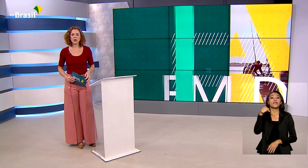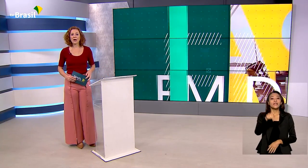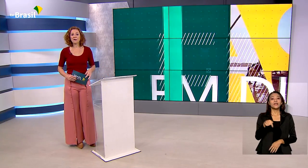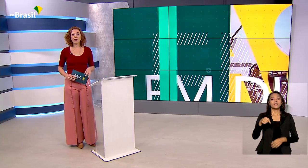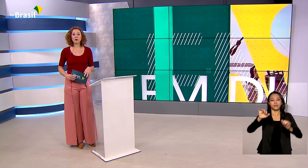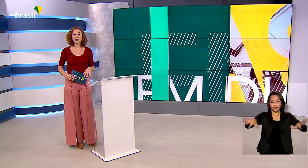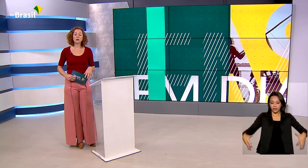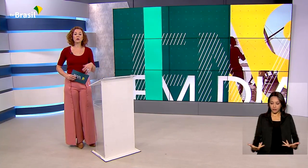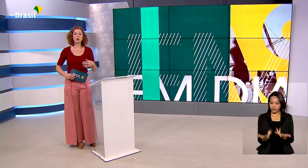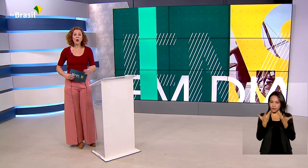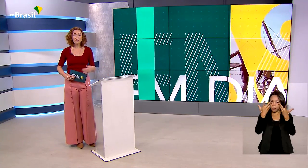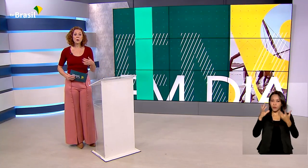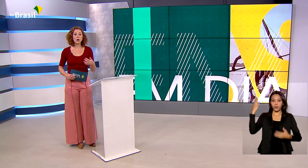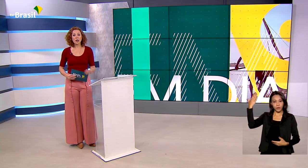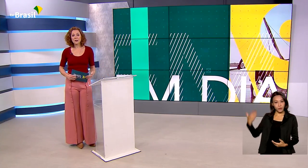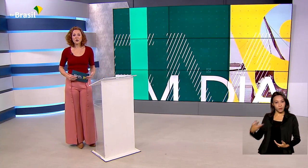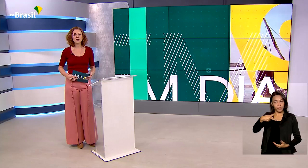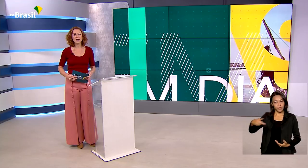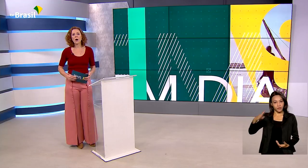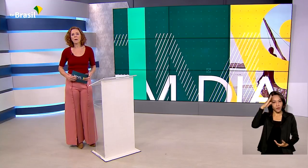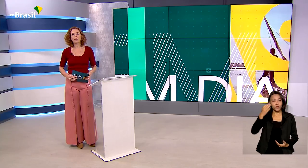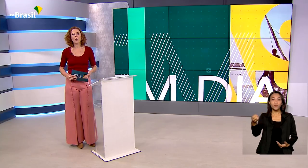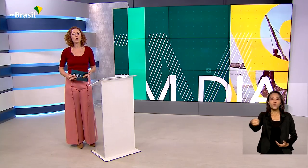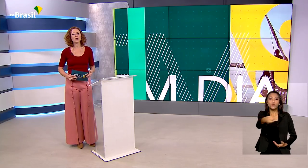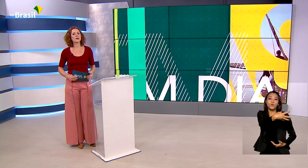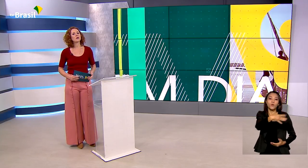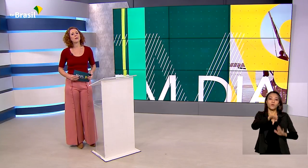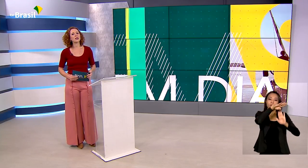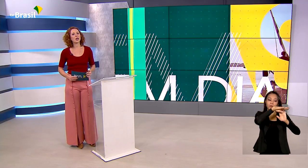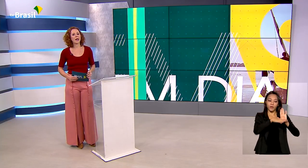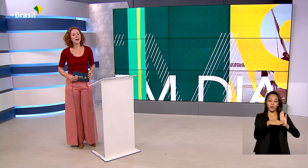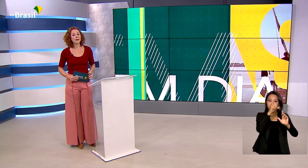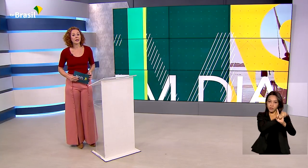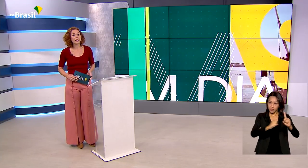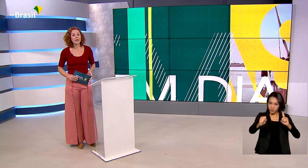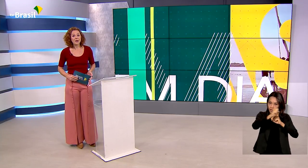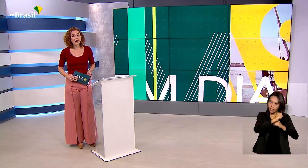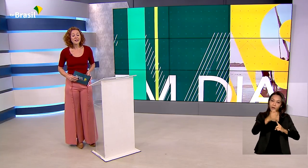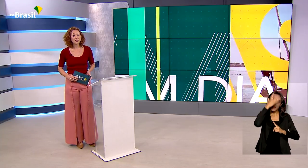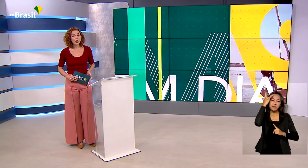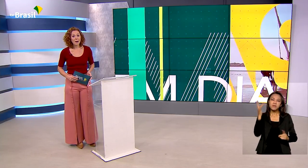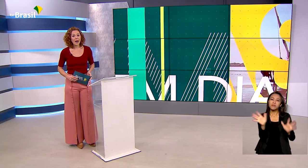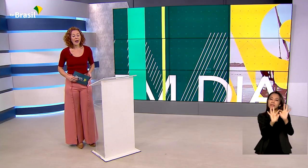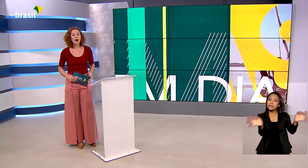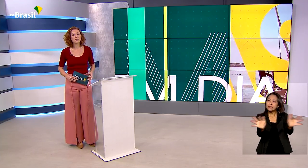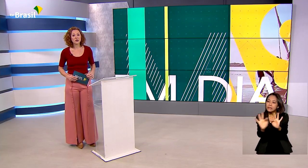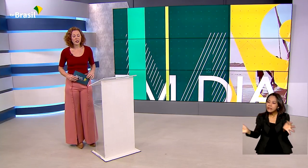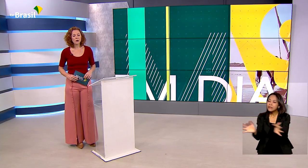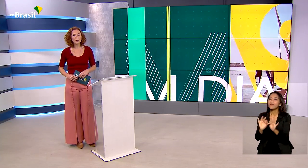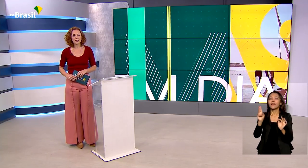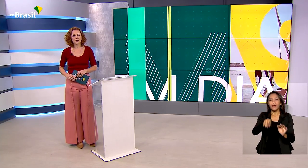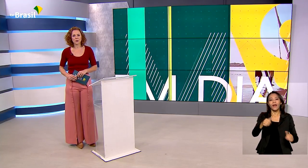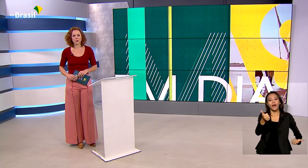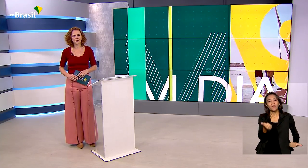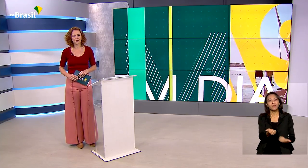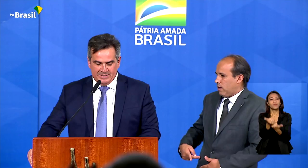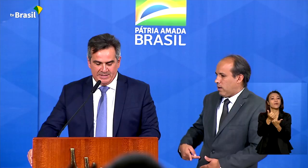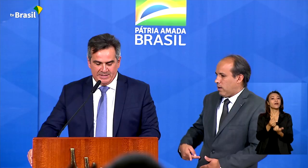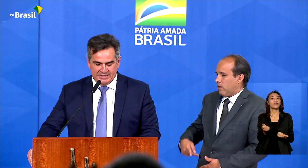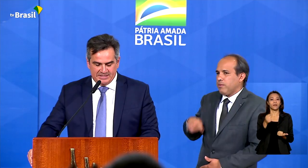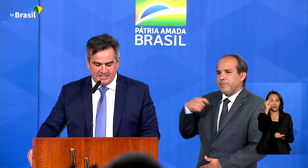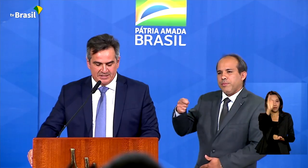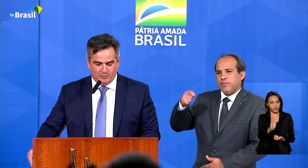Jair Bolsonaro falou sobre o novo programa social para a população de baixa renda, que vai se chamar Auxílio Brasil.